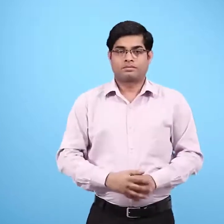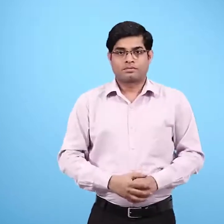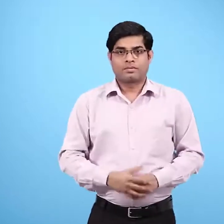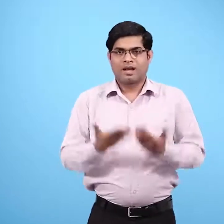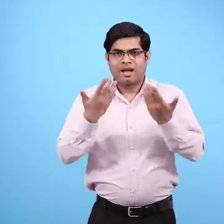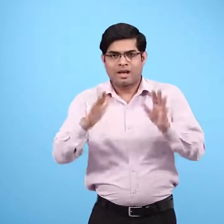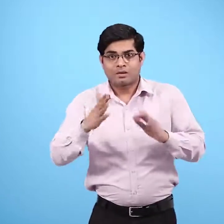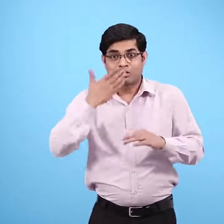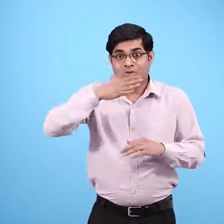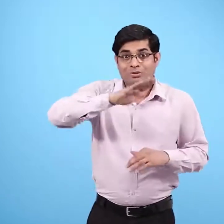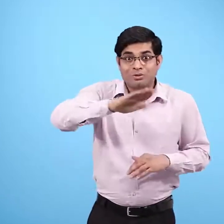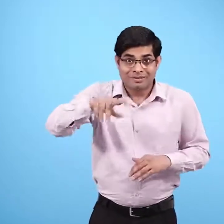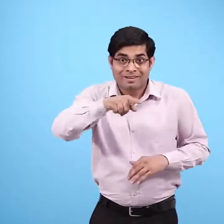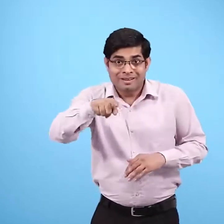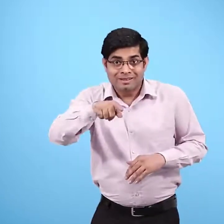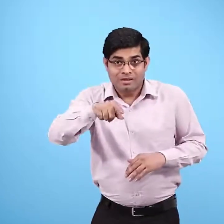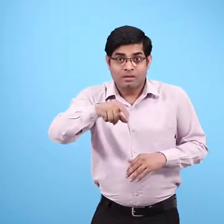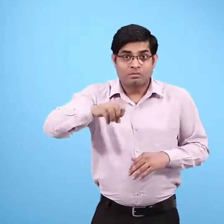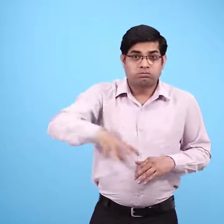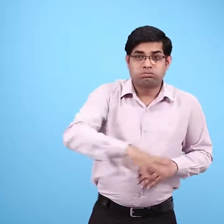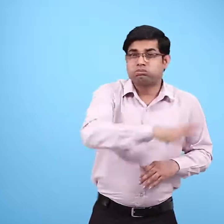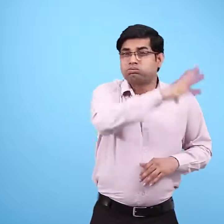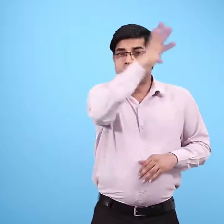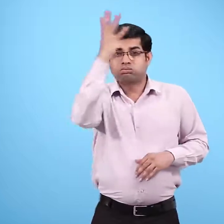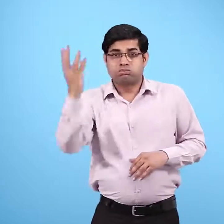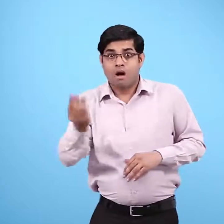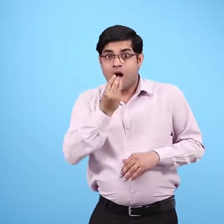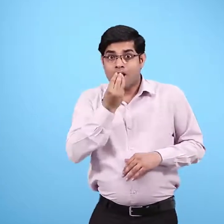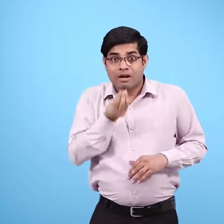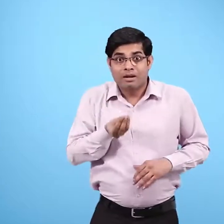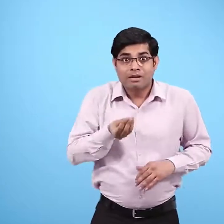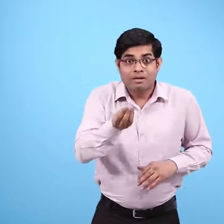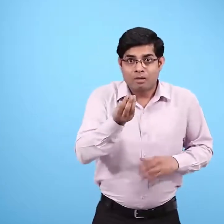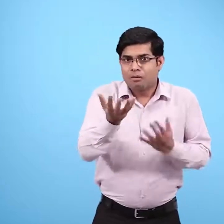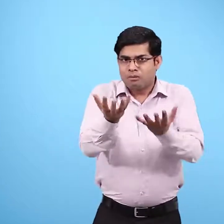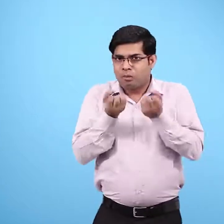क्या तुम किसी ऐसे बच्चे को जानते हो जिसे दिन भर में खाने को कुछ नहीं मिलता